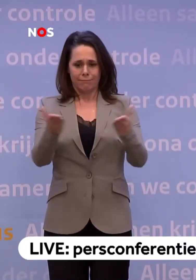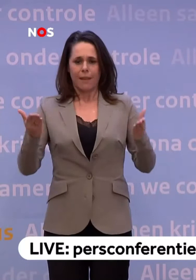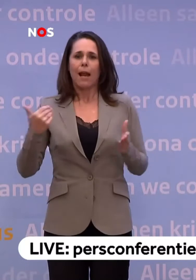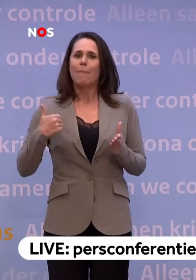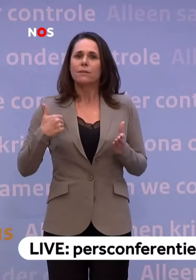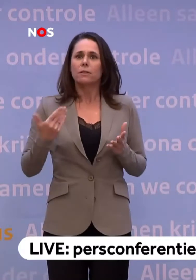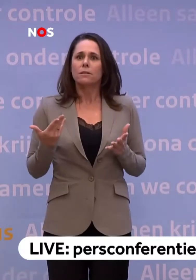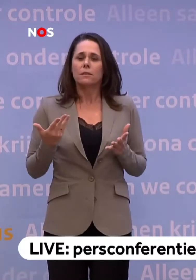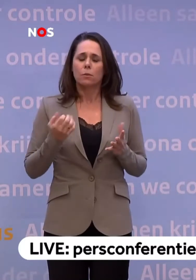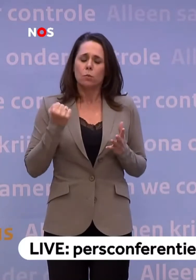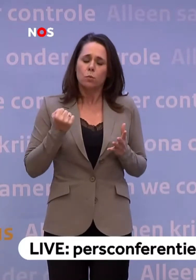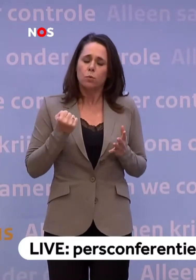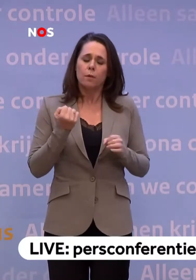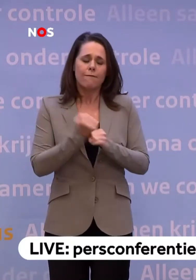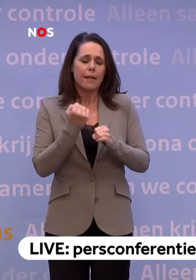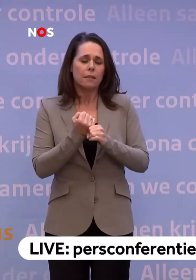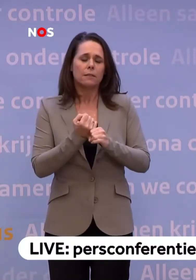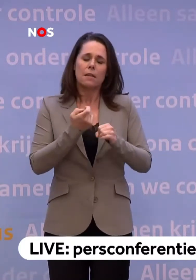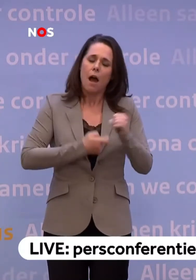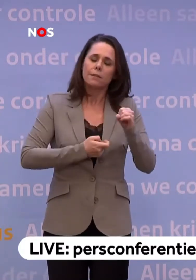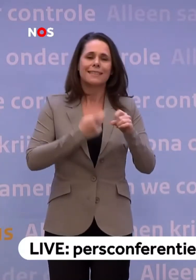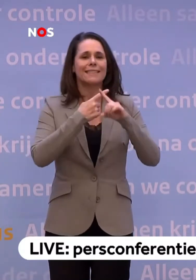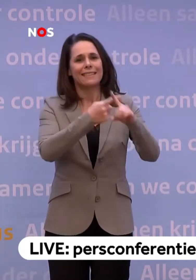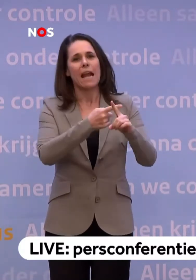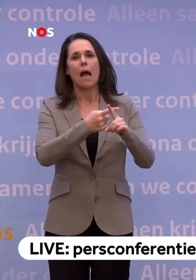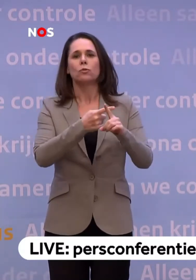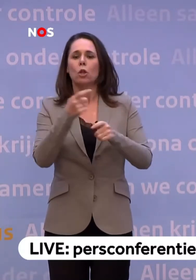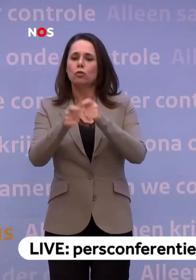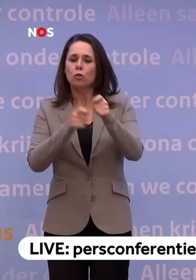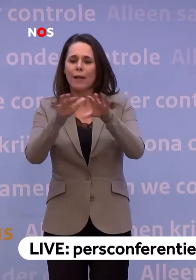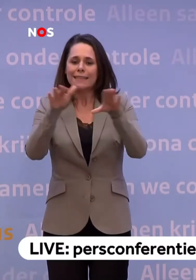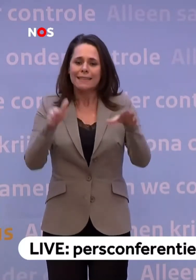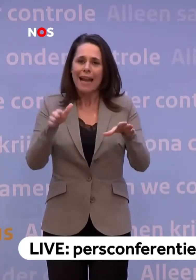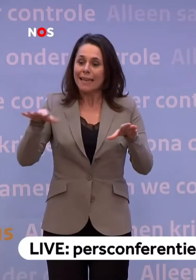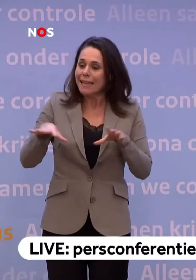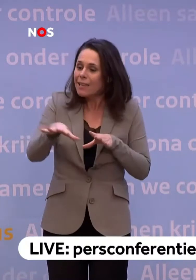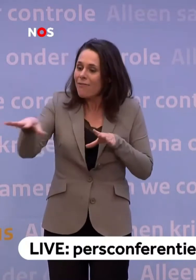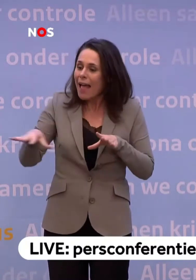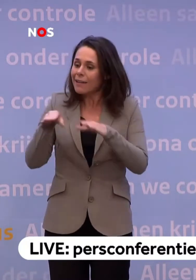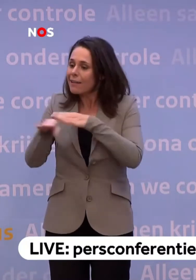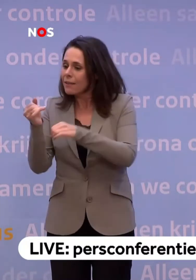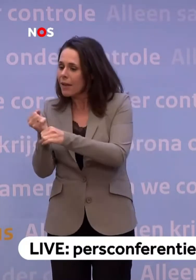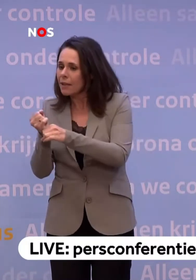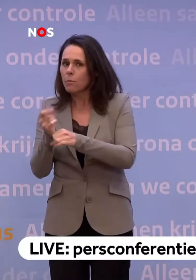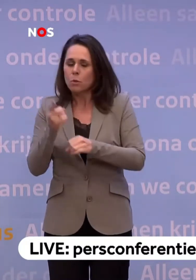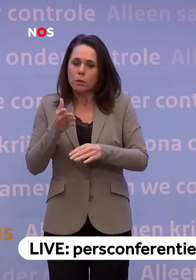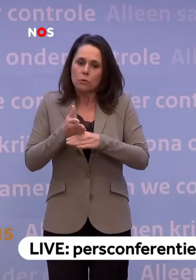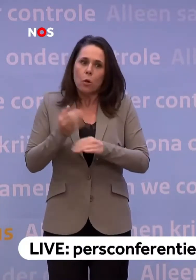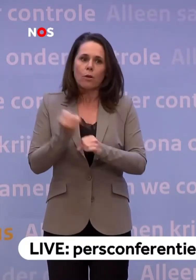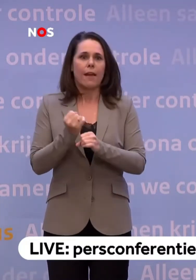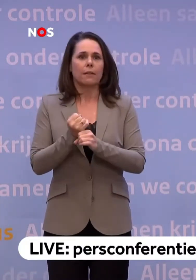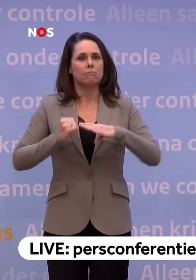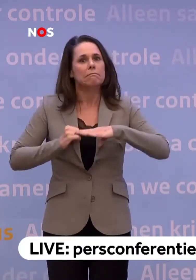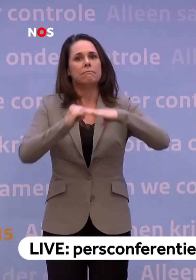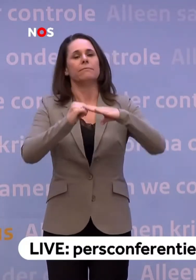zo ongelooflijk hard werken in de ziekenhuizen, in de zorginstellingen, in de wijk... ...het aan blijven kunnen. En met een